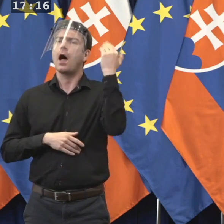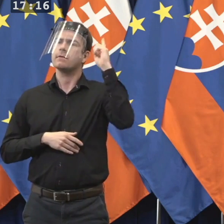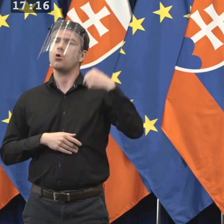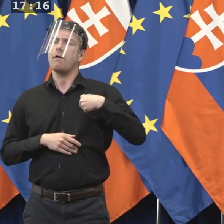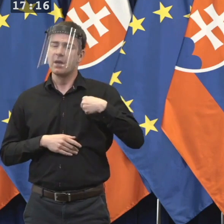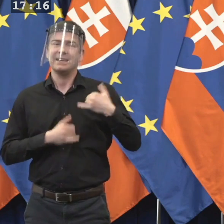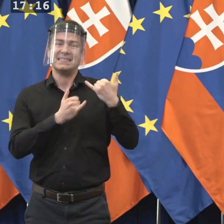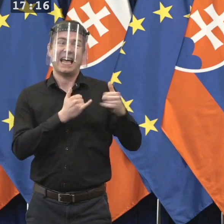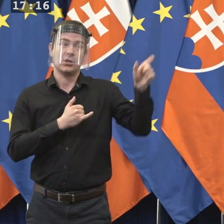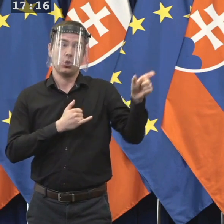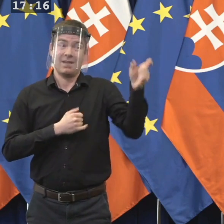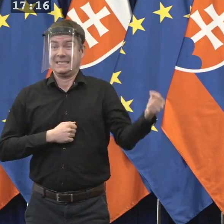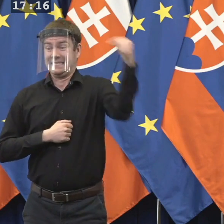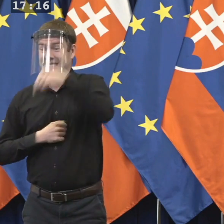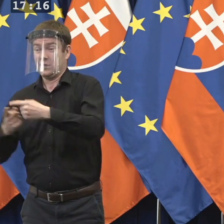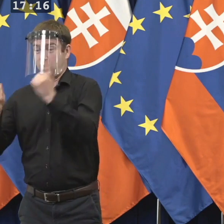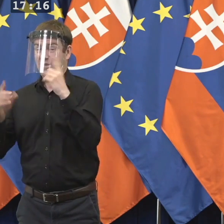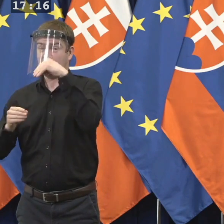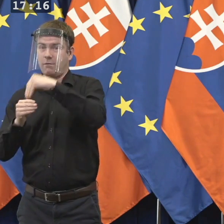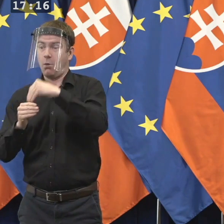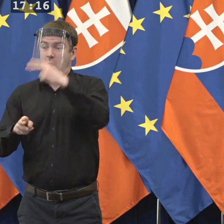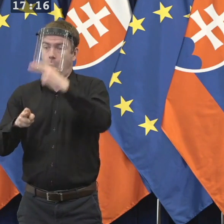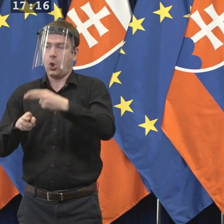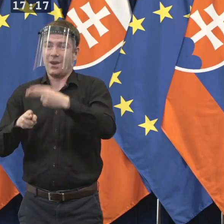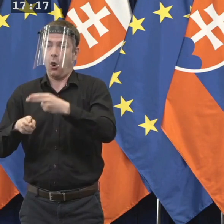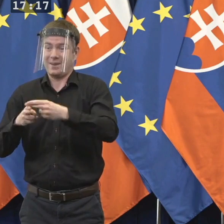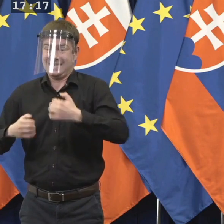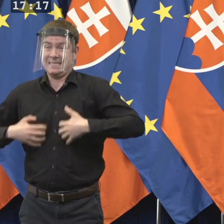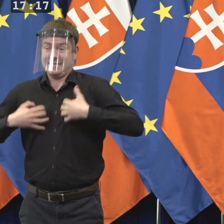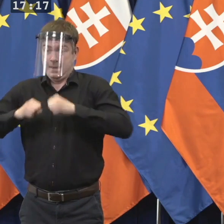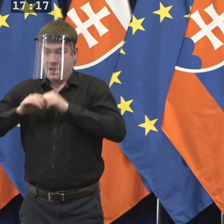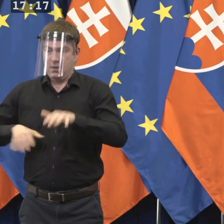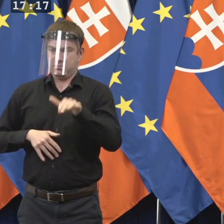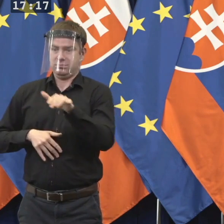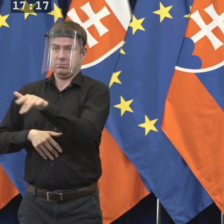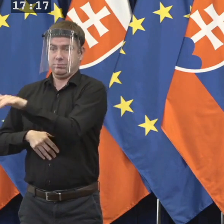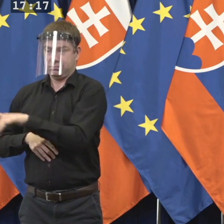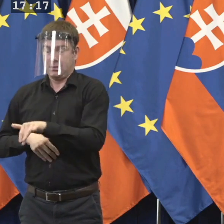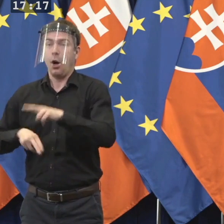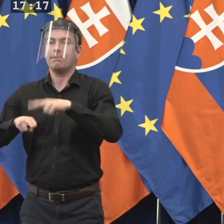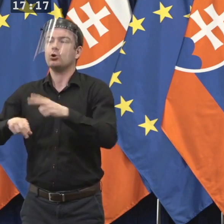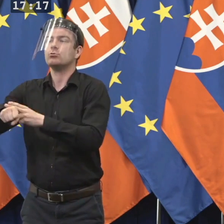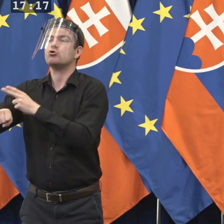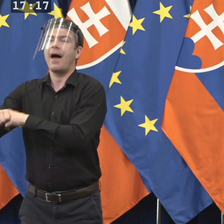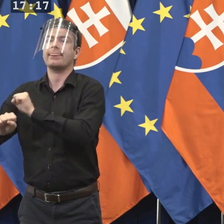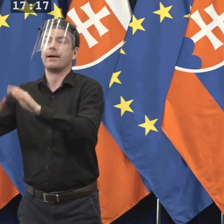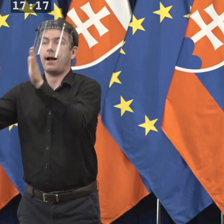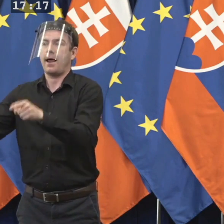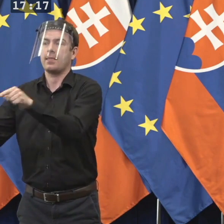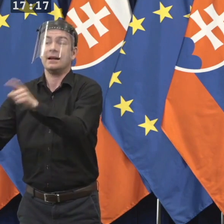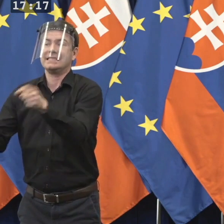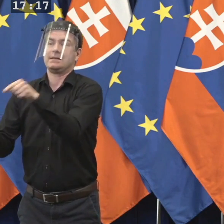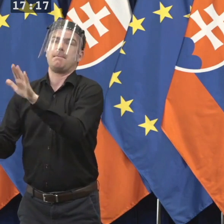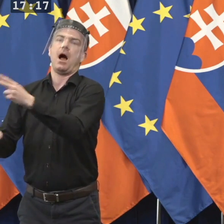cestovali zo zahraničia na Slovensko, boli pozitívne testovaní, boli zachytení v tých povinných karanténach. Takže môžeme si to dovoliť